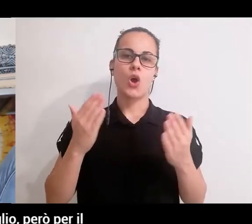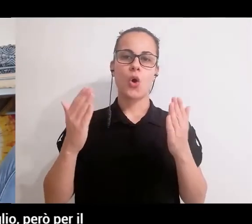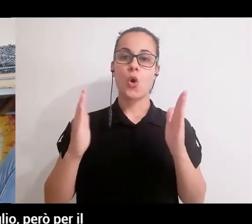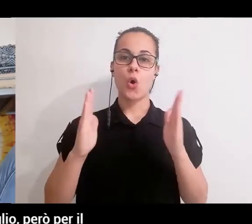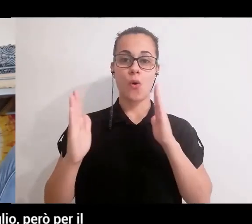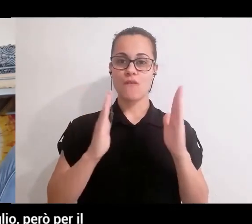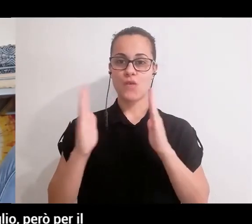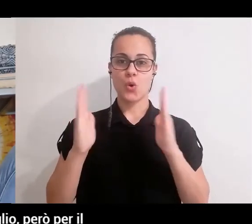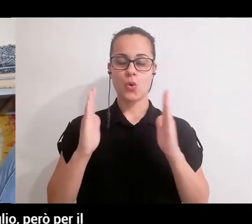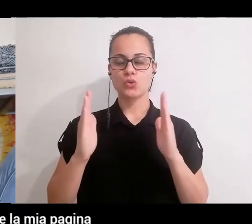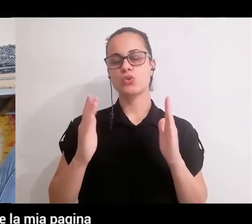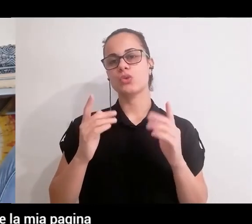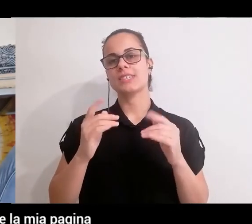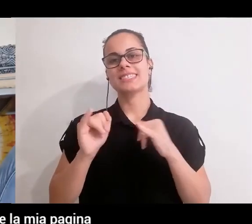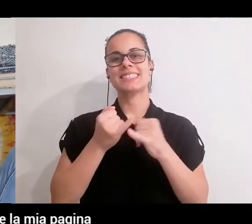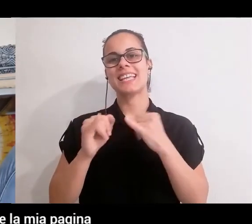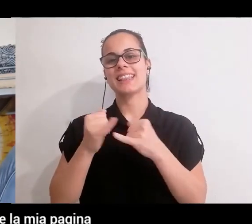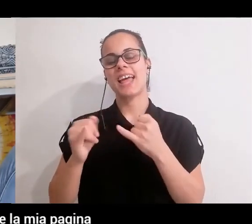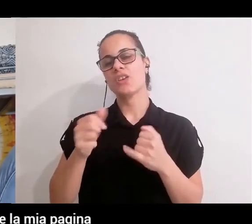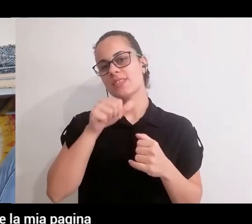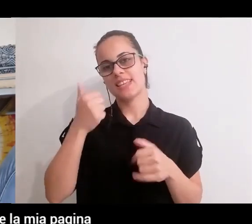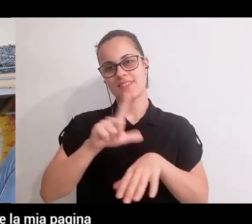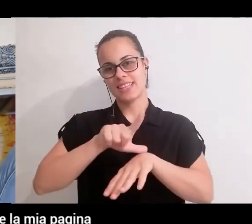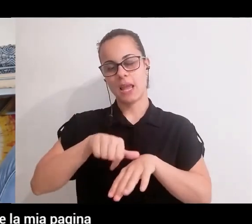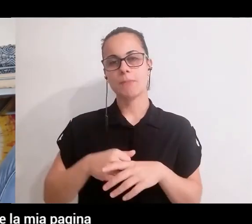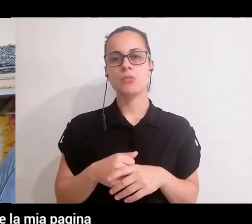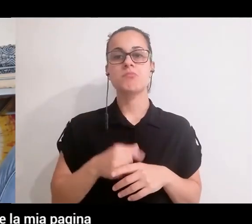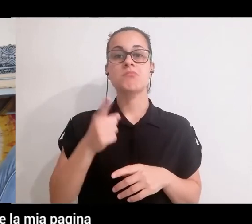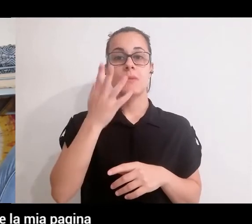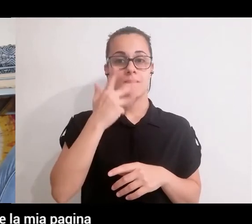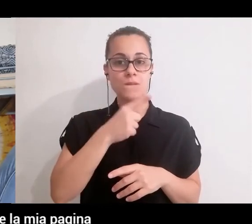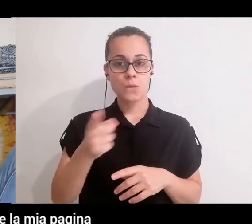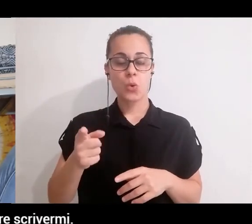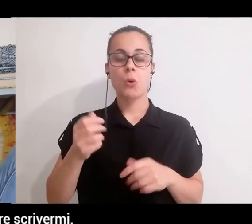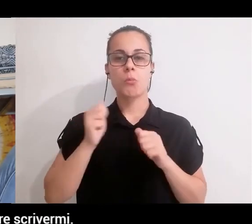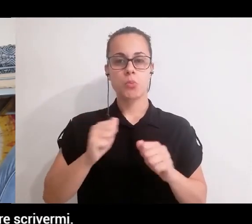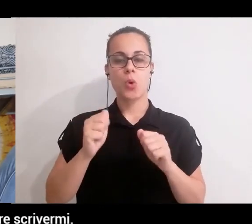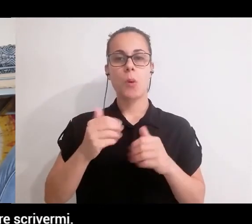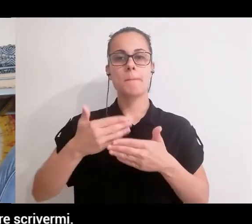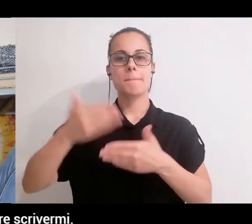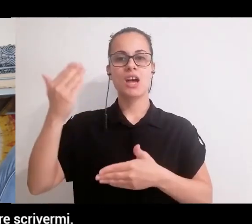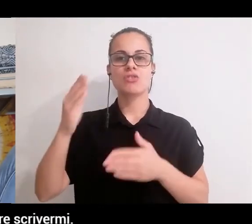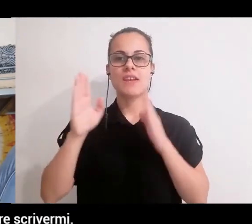nel dettaglio però per il momento vi saluto se vi va potete seguire la mia pagina facebook